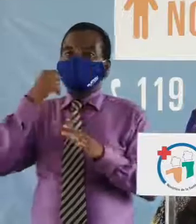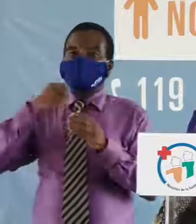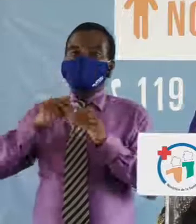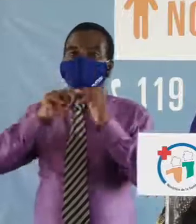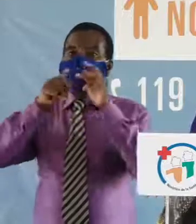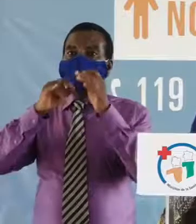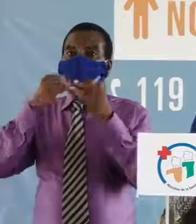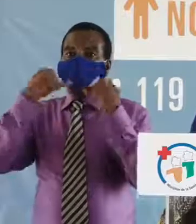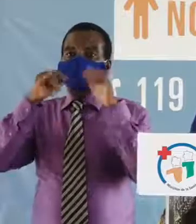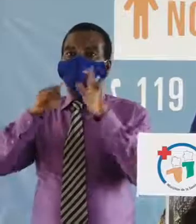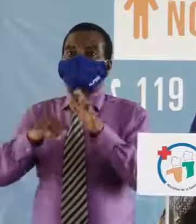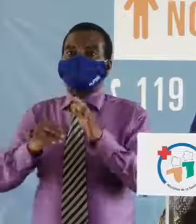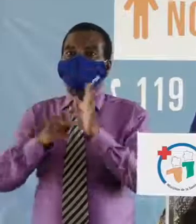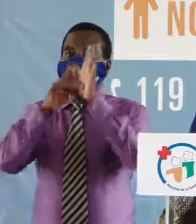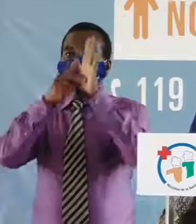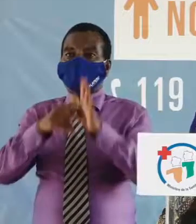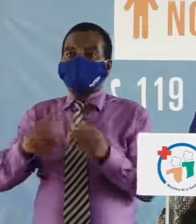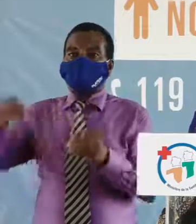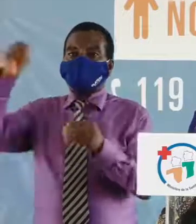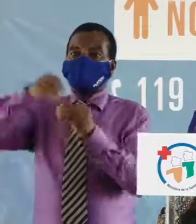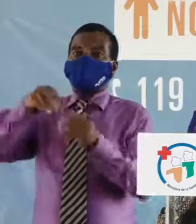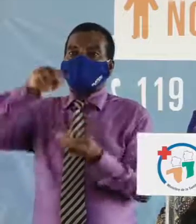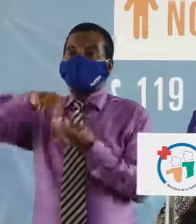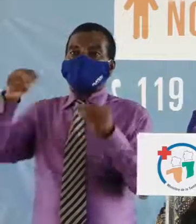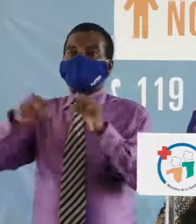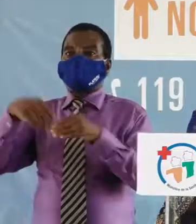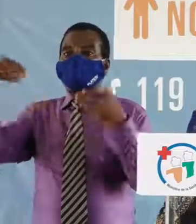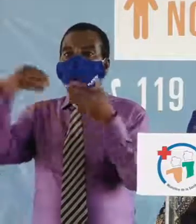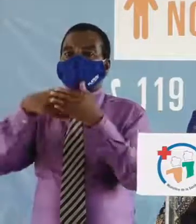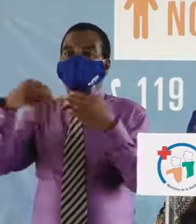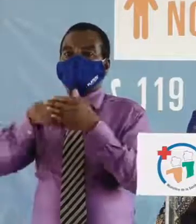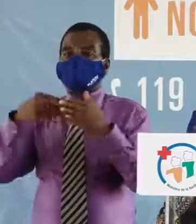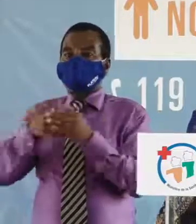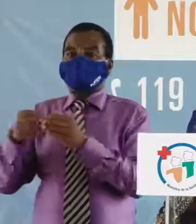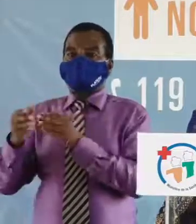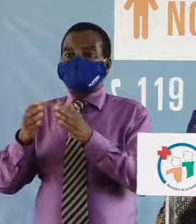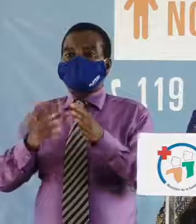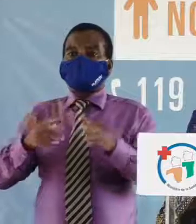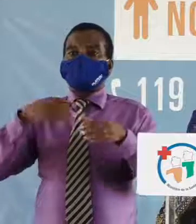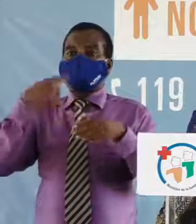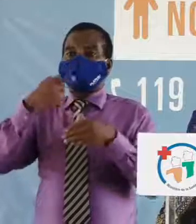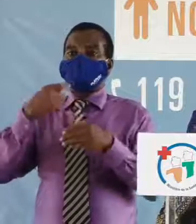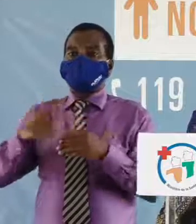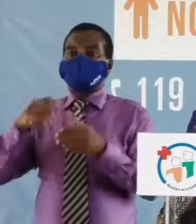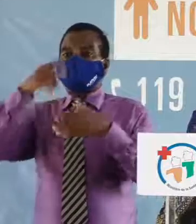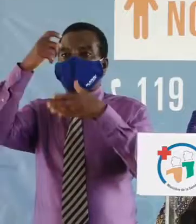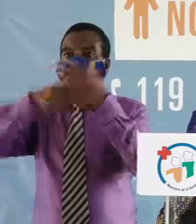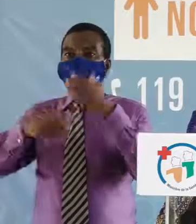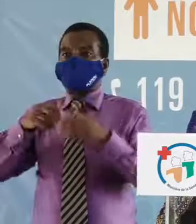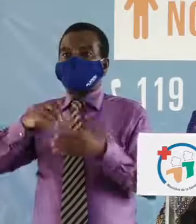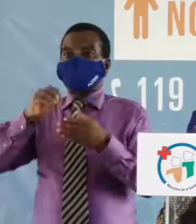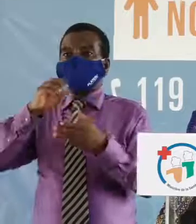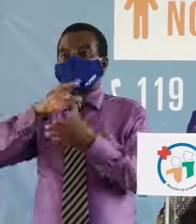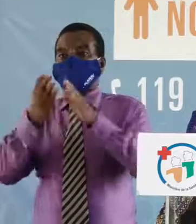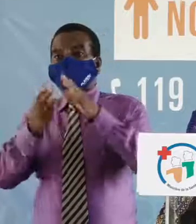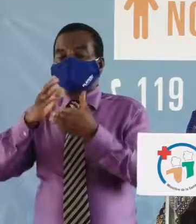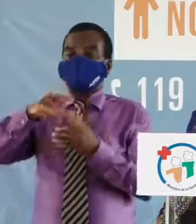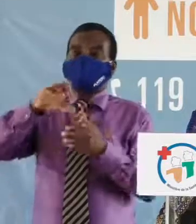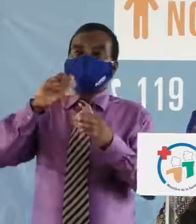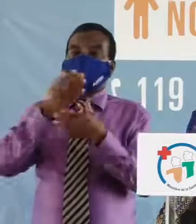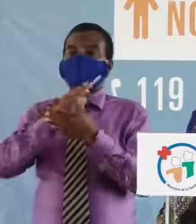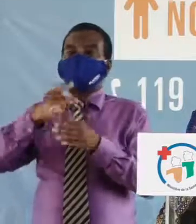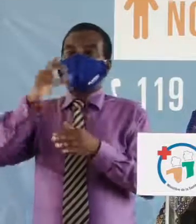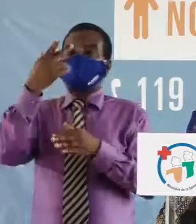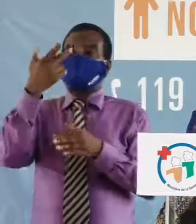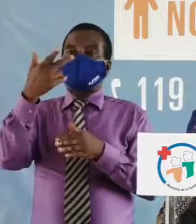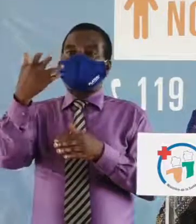données montrent une augmentation du nombre de nouveaux cas de COVID-19 diagnostiqués, dont le taux varie entre 15 et 25% des